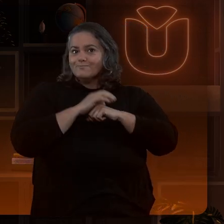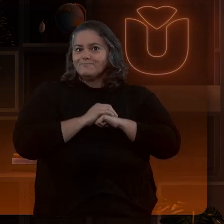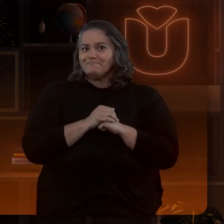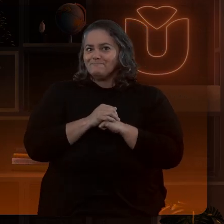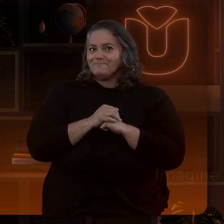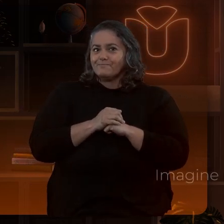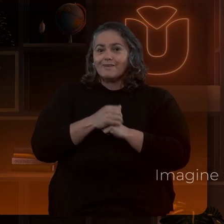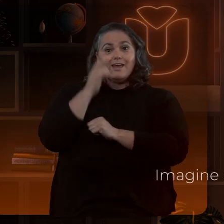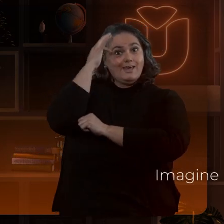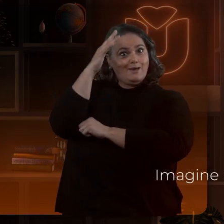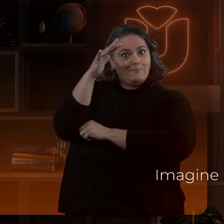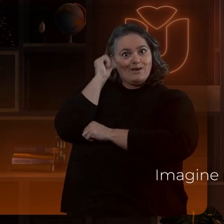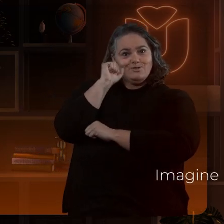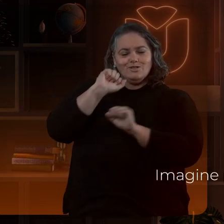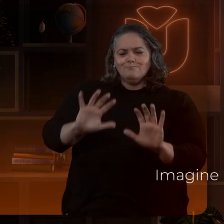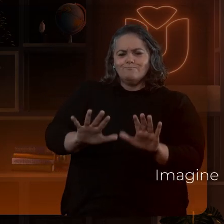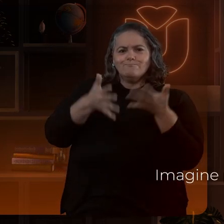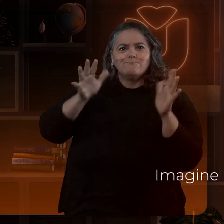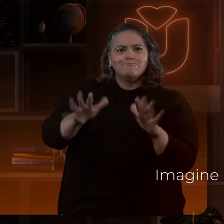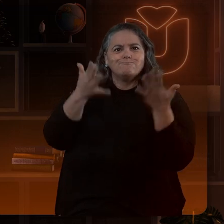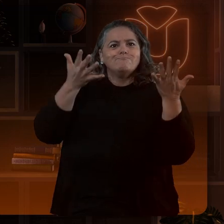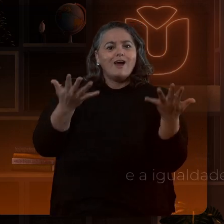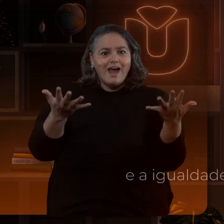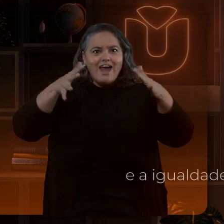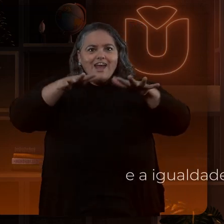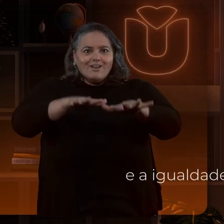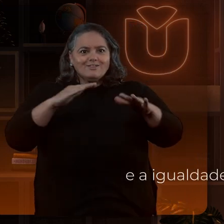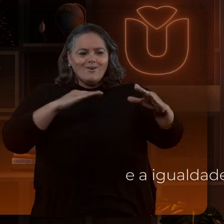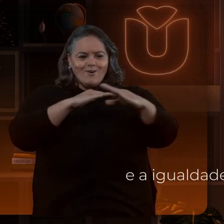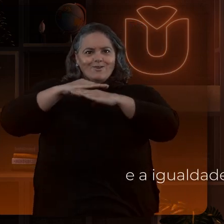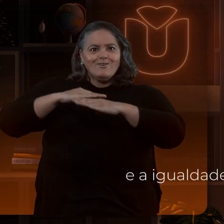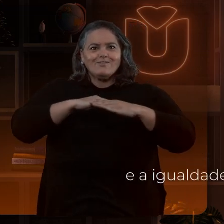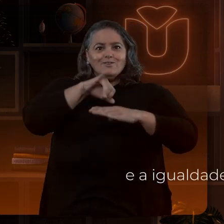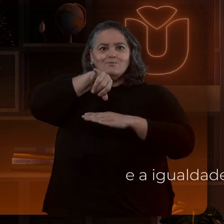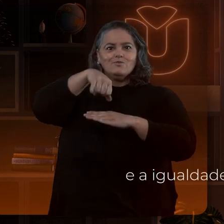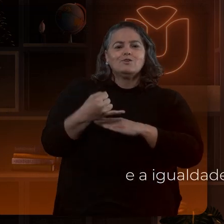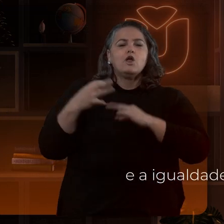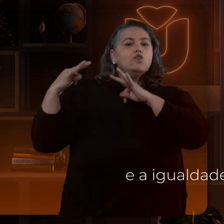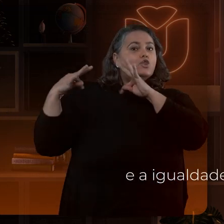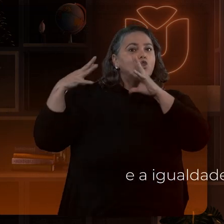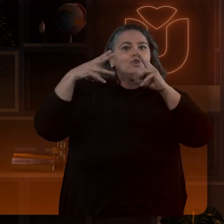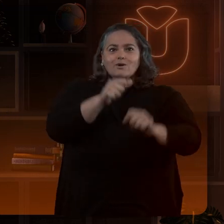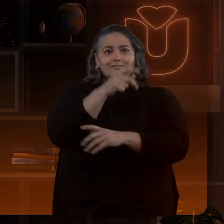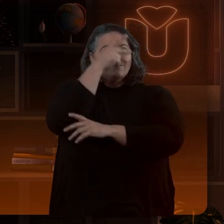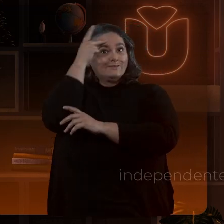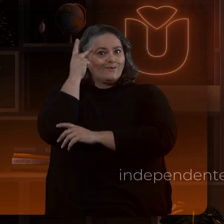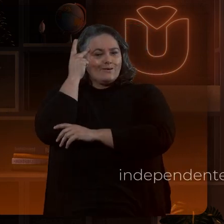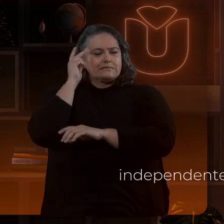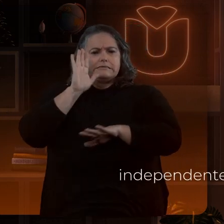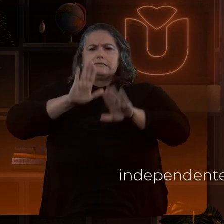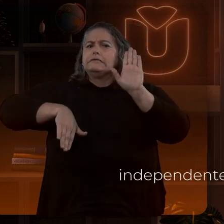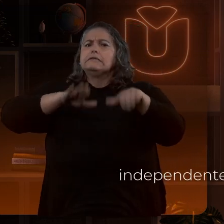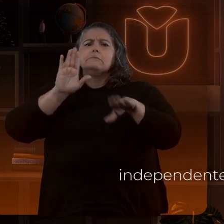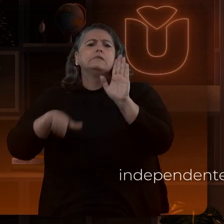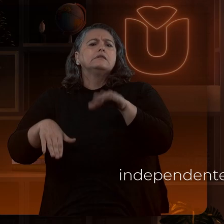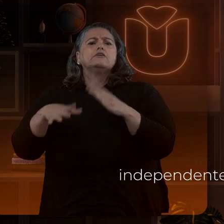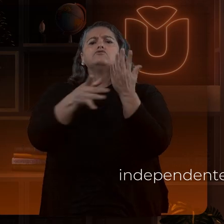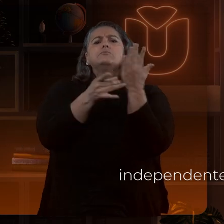Imagine poder promover a inclusão e a igualdade de oportunidades para todos, independente das suas habilidades